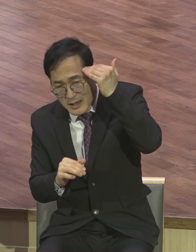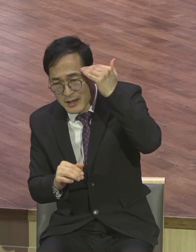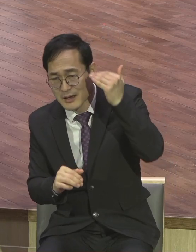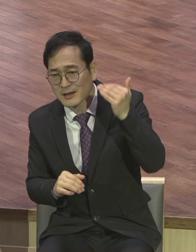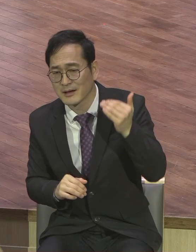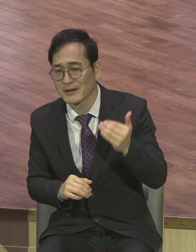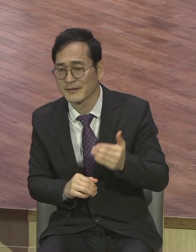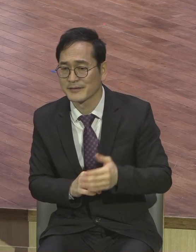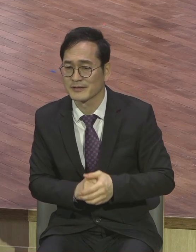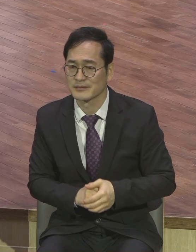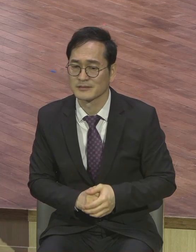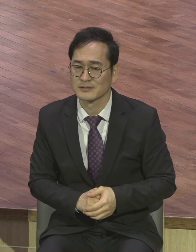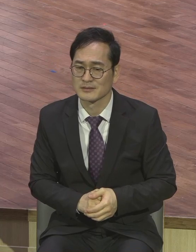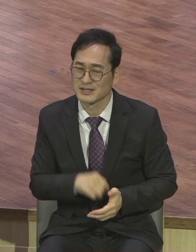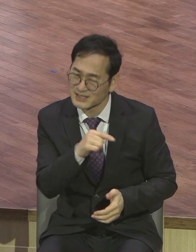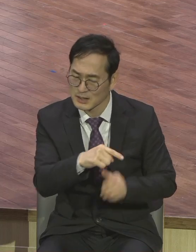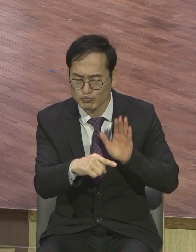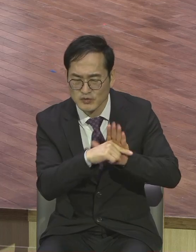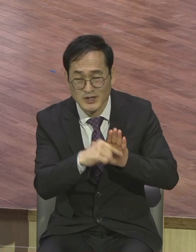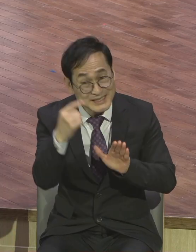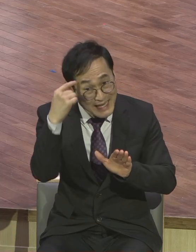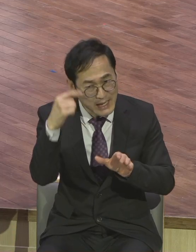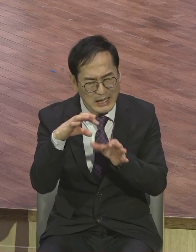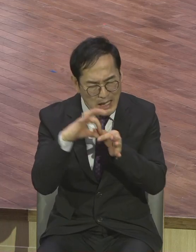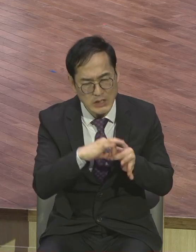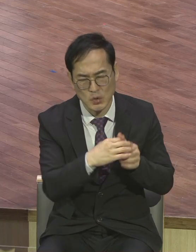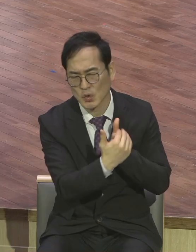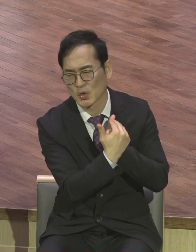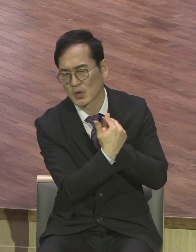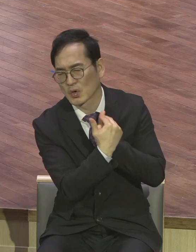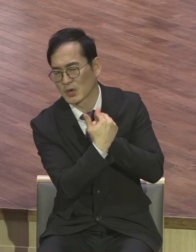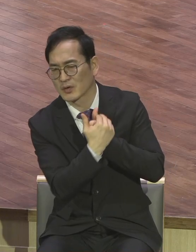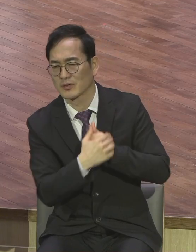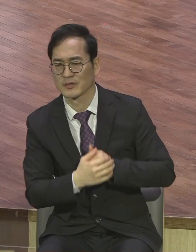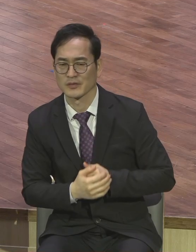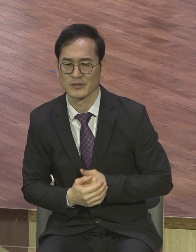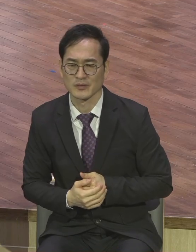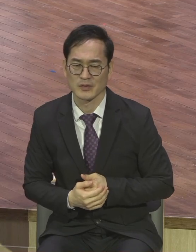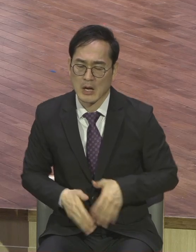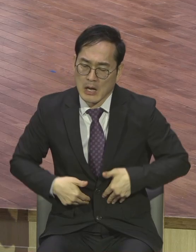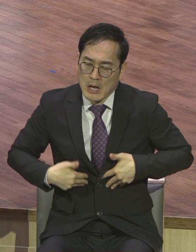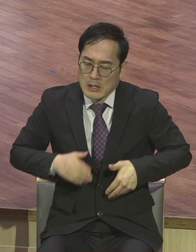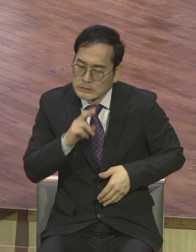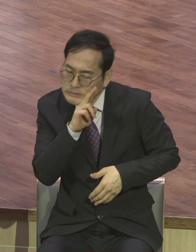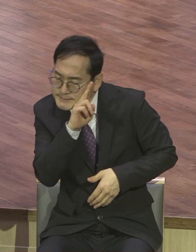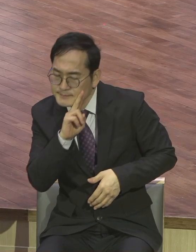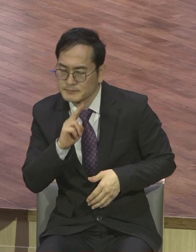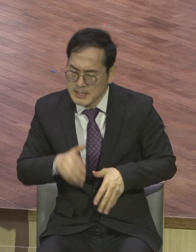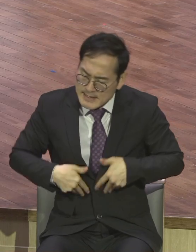부정적인 생각을 심어놓고 의심과 조급적을 심어주어서 참된